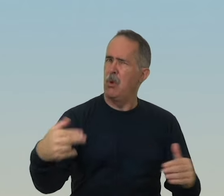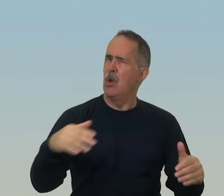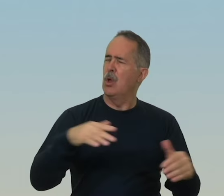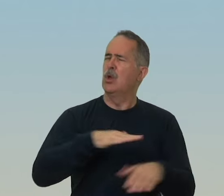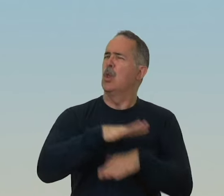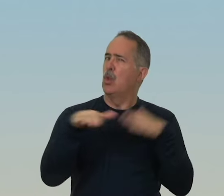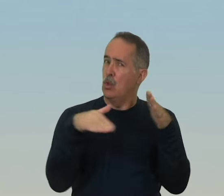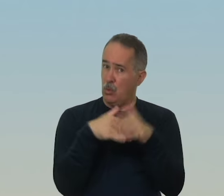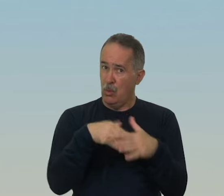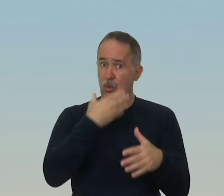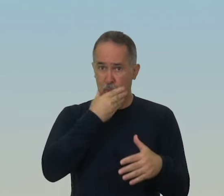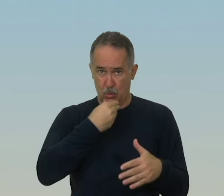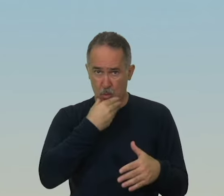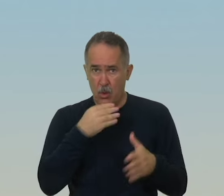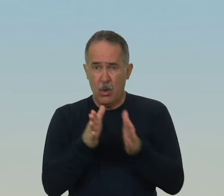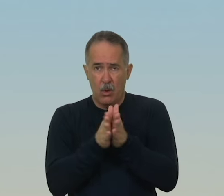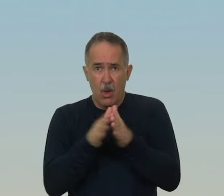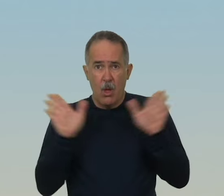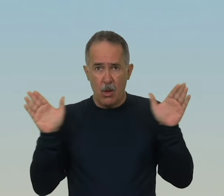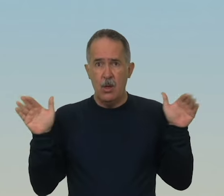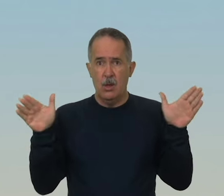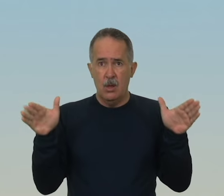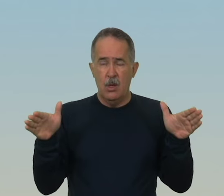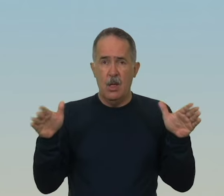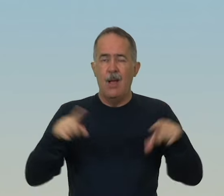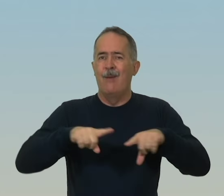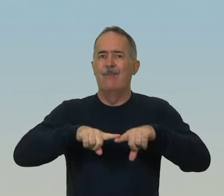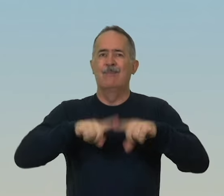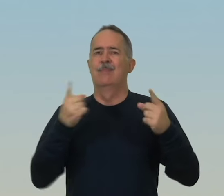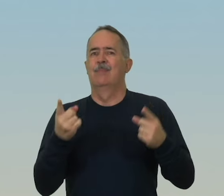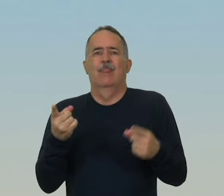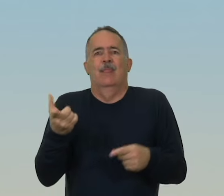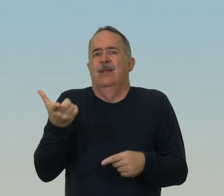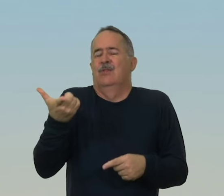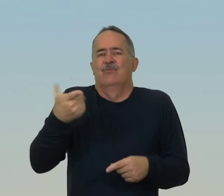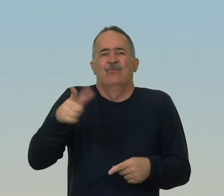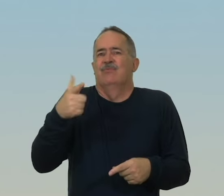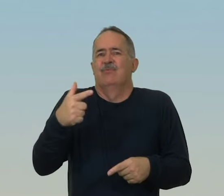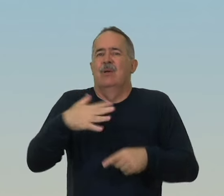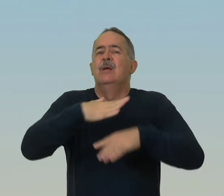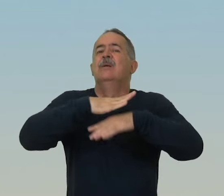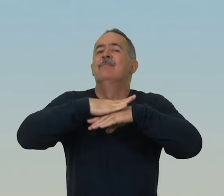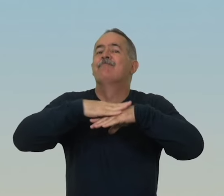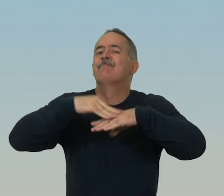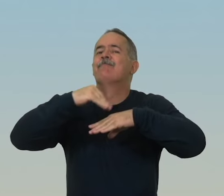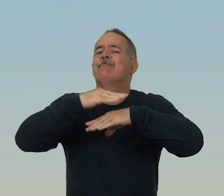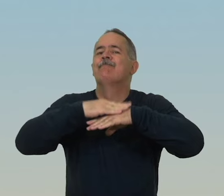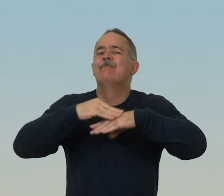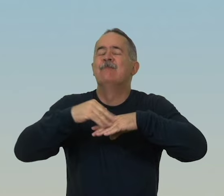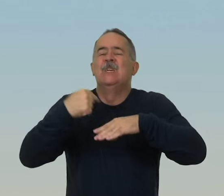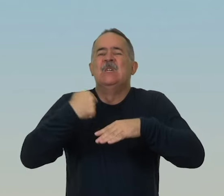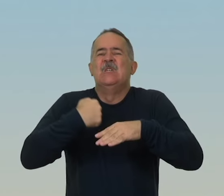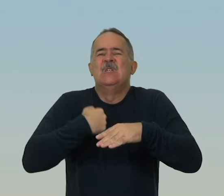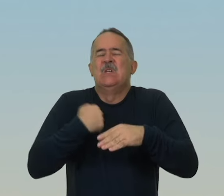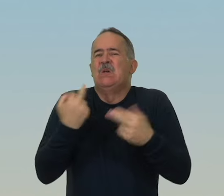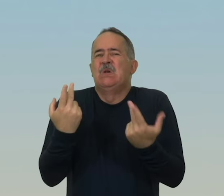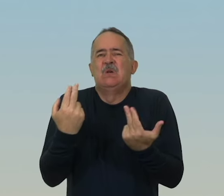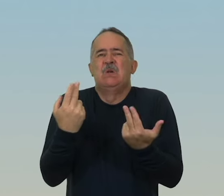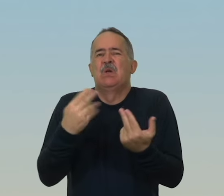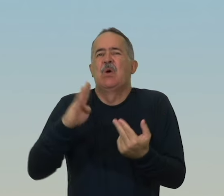as dos homens e as dos anjos, mas não tivesse caridade, eu seria como um bronze